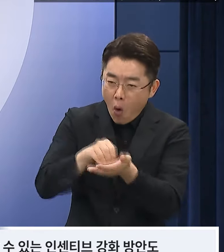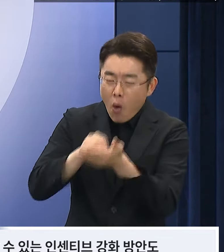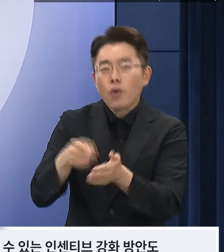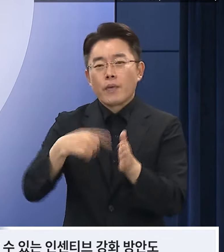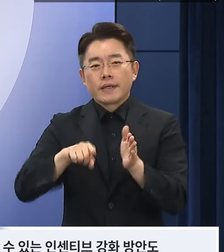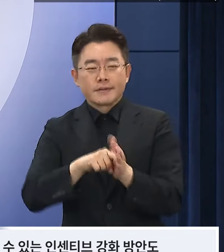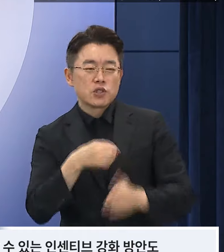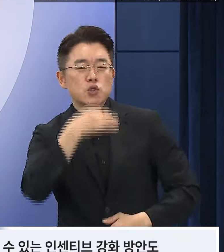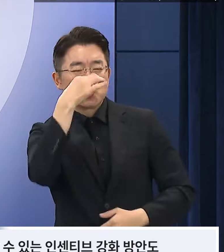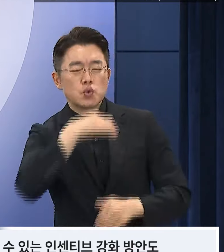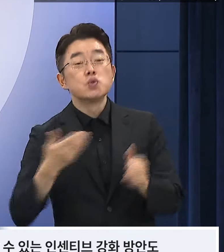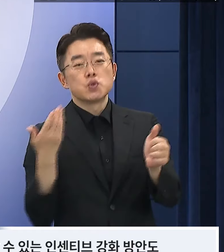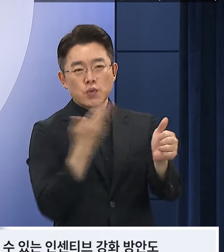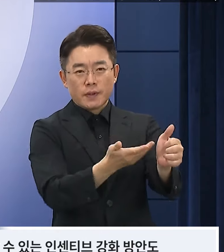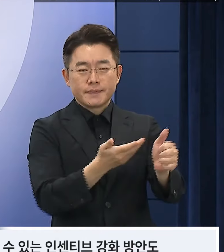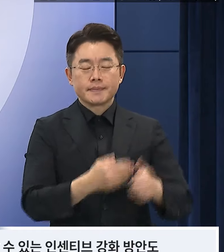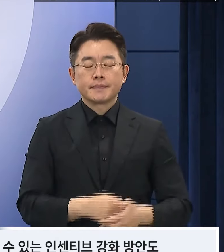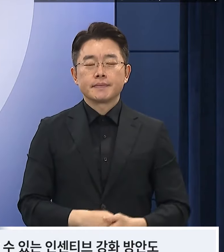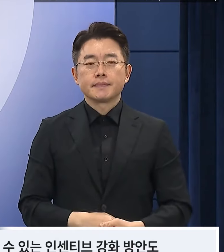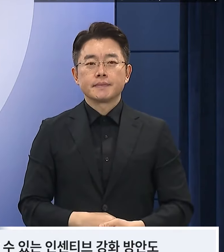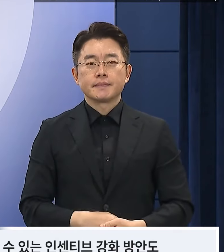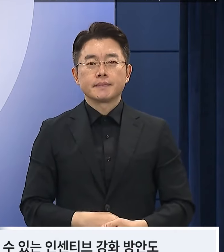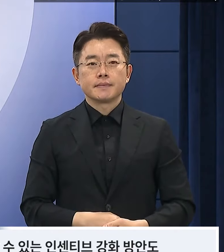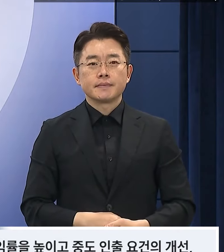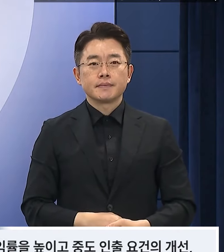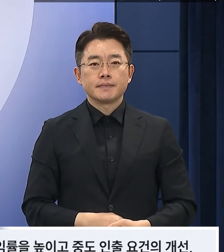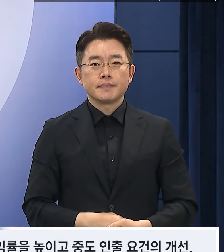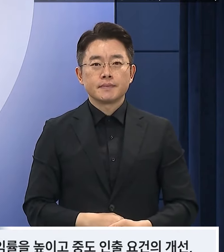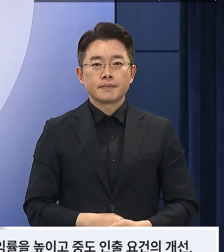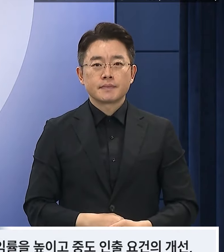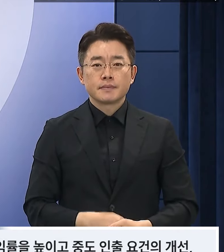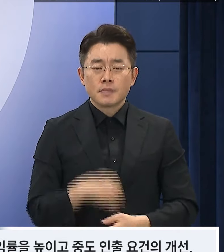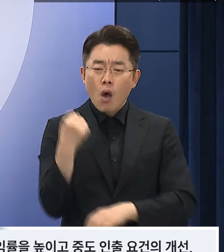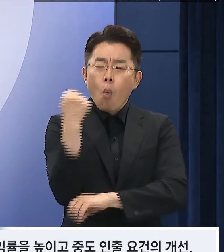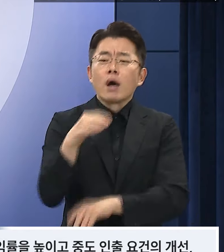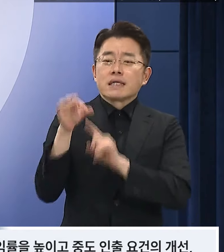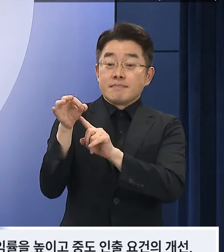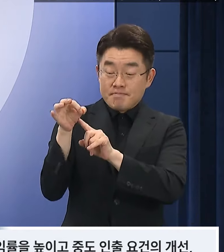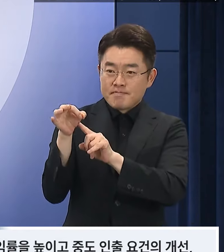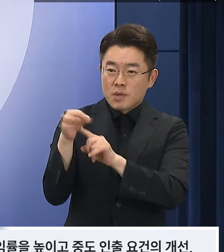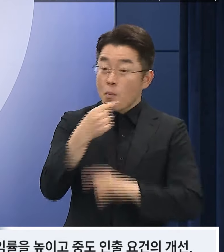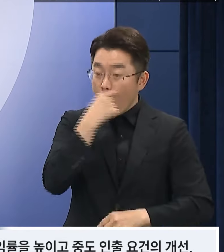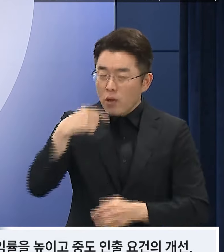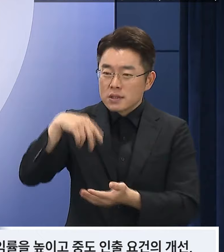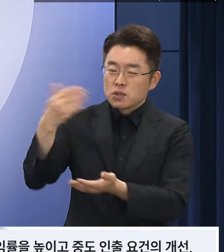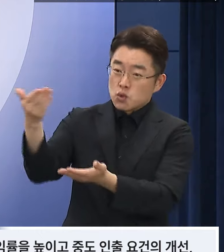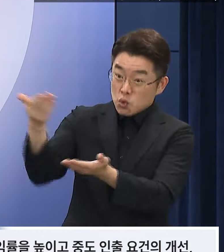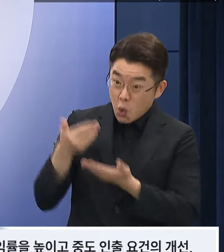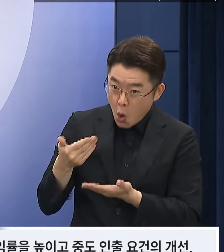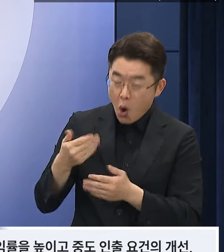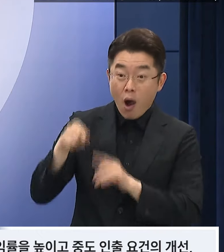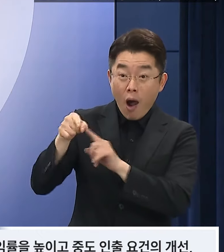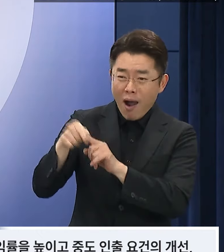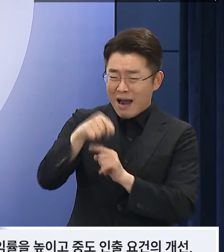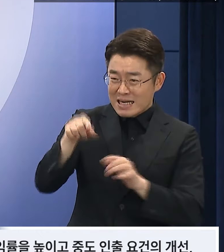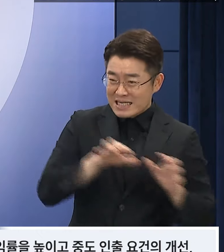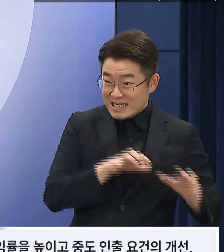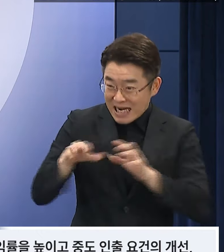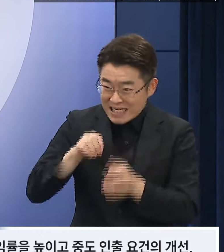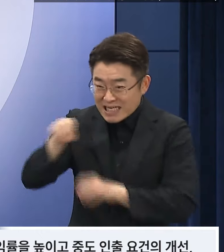인센티브 강화 방안도 마련하겠습니다. 원금보장형 상품에 대한 쏠림을 완화하여